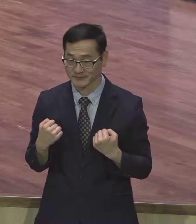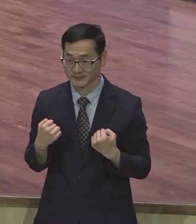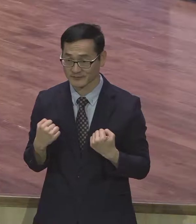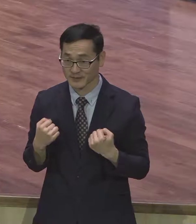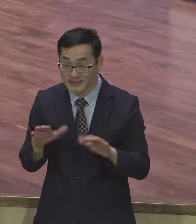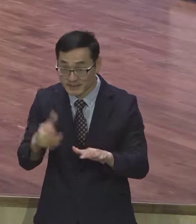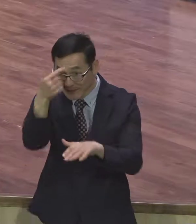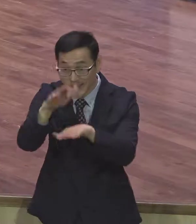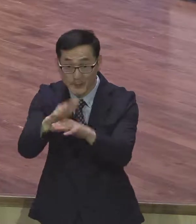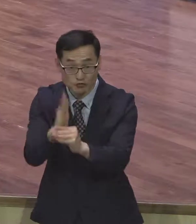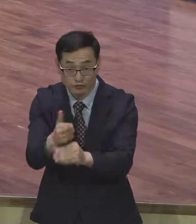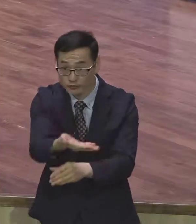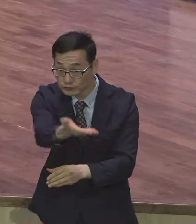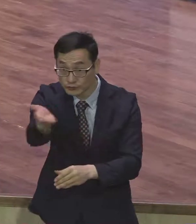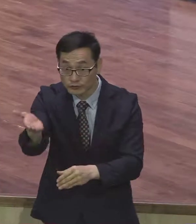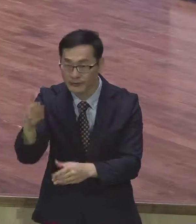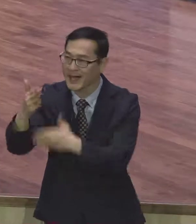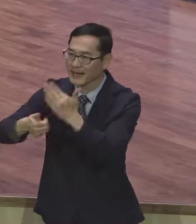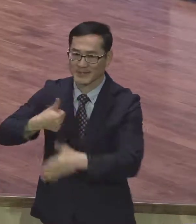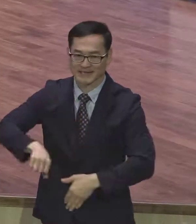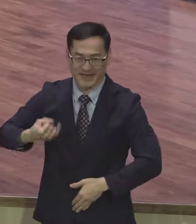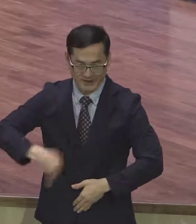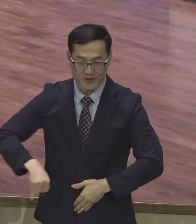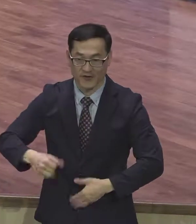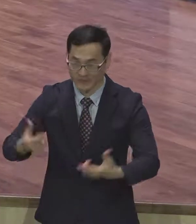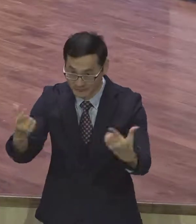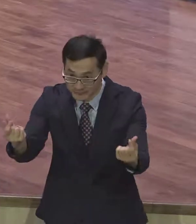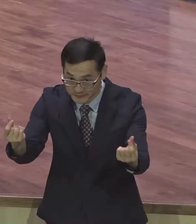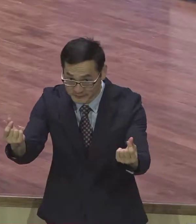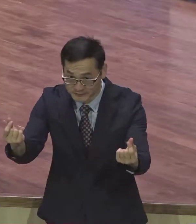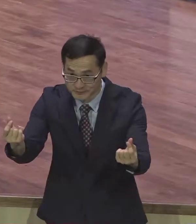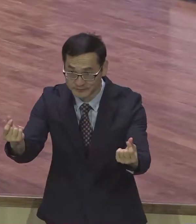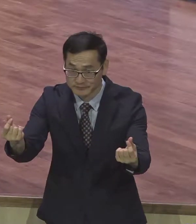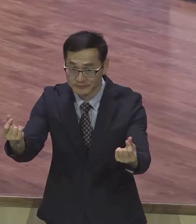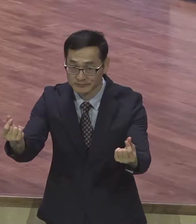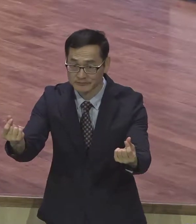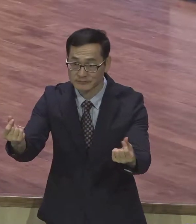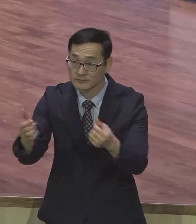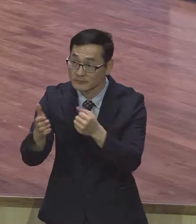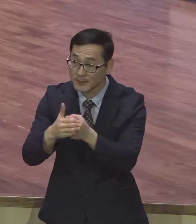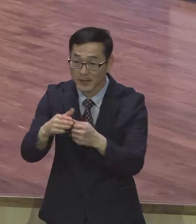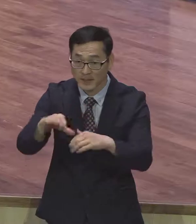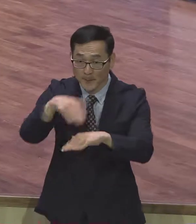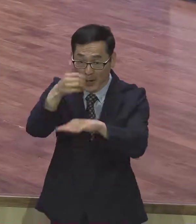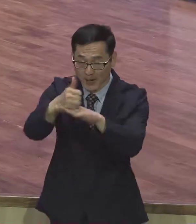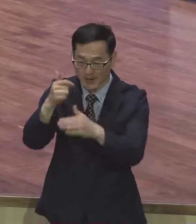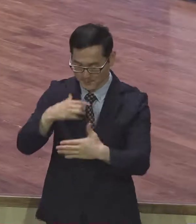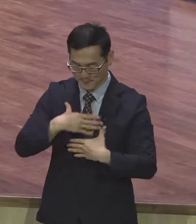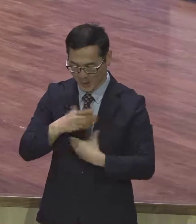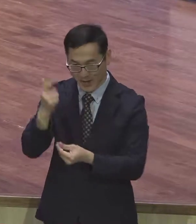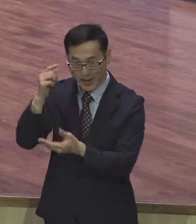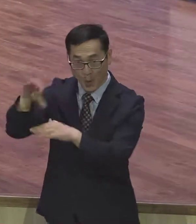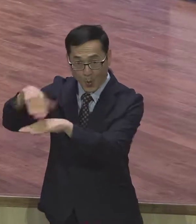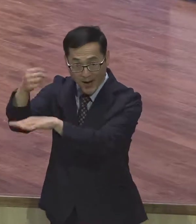하나님의 자유라는 증거잖아요. 그럼 여러분의 그 평강의 왕이 여러분 안에 함께 계신다고요.